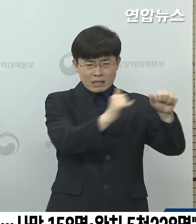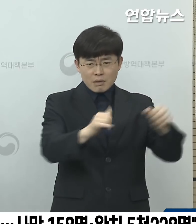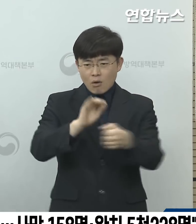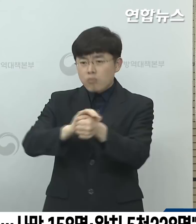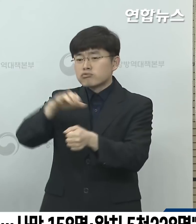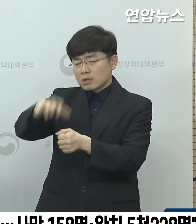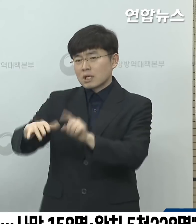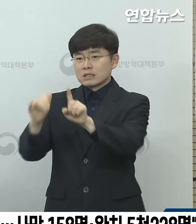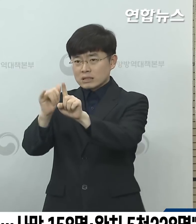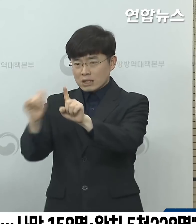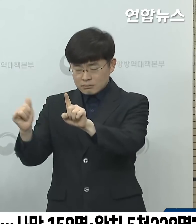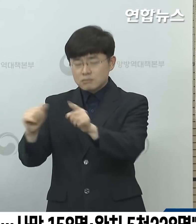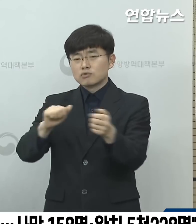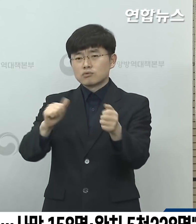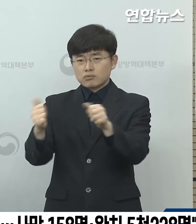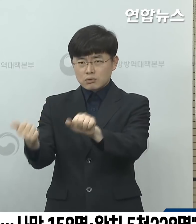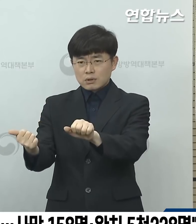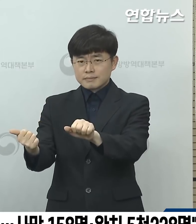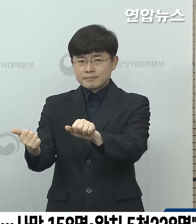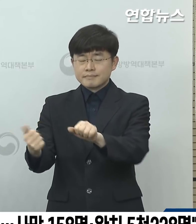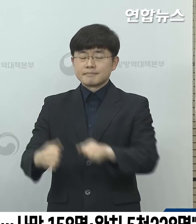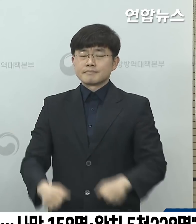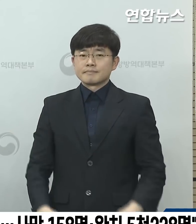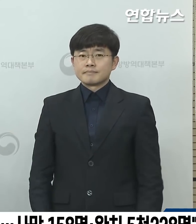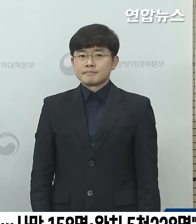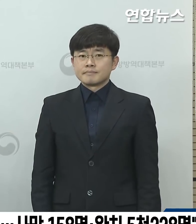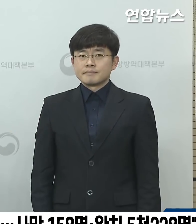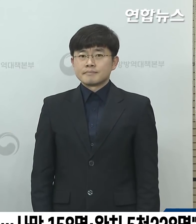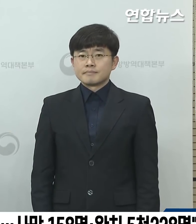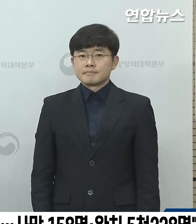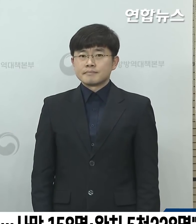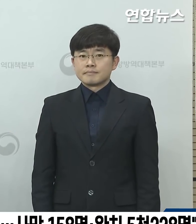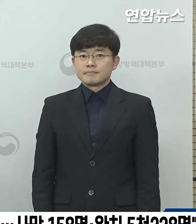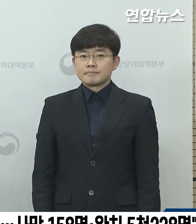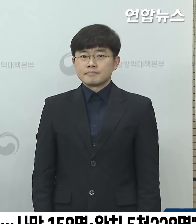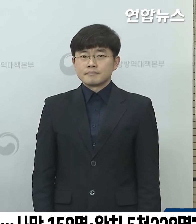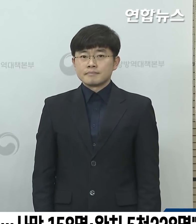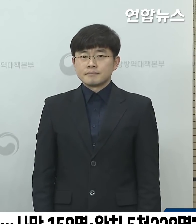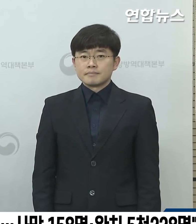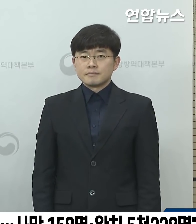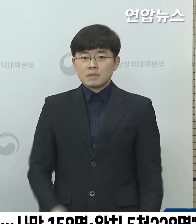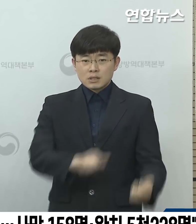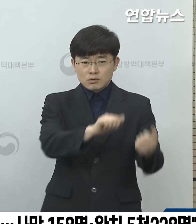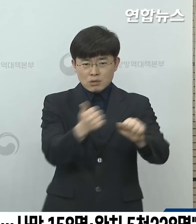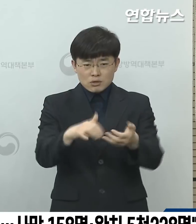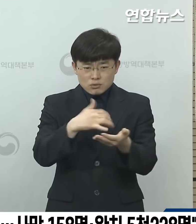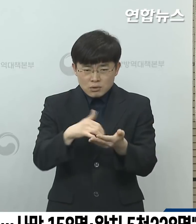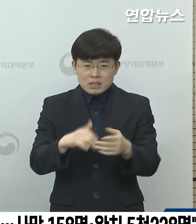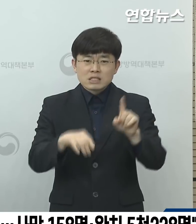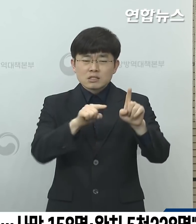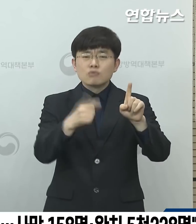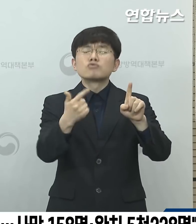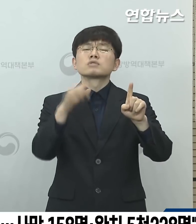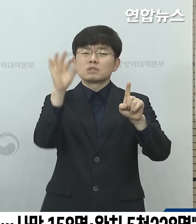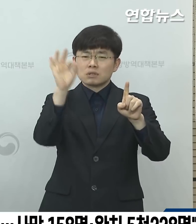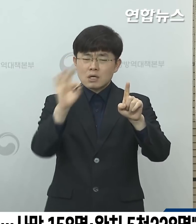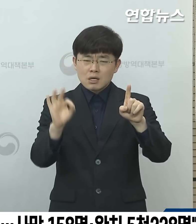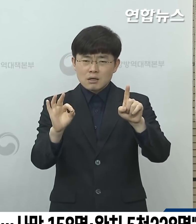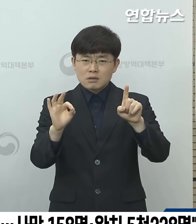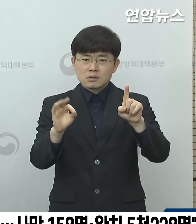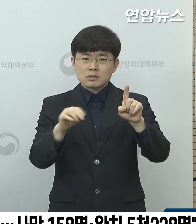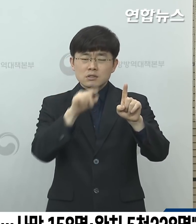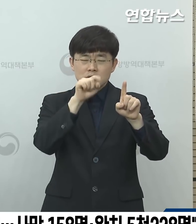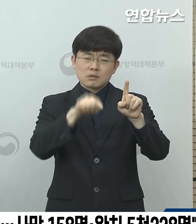경북 지역에서 1명의 사망자가 보고가 되었습니다. 현재 그 치명률은 1.64%로 약간